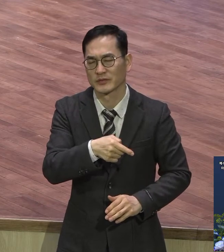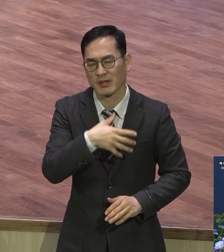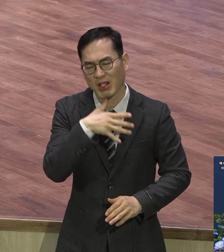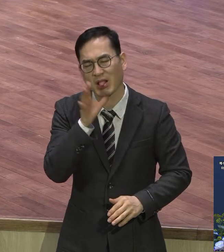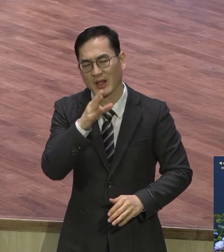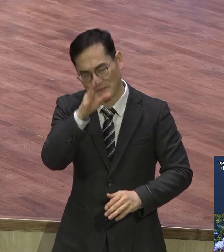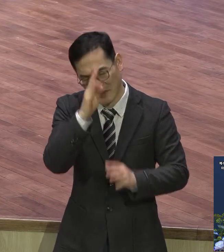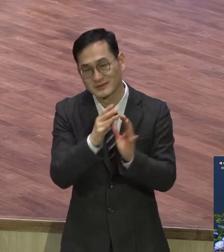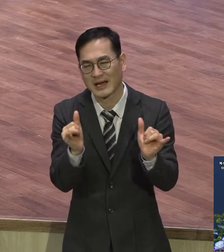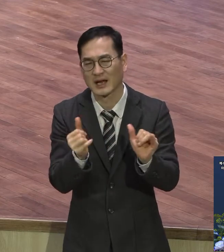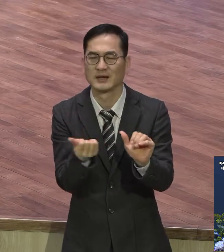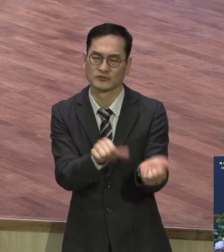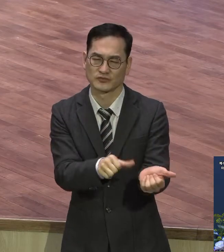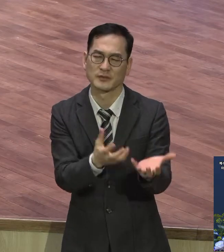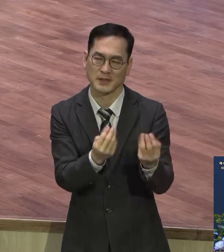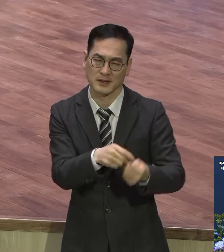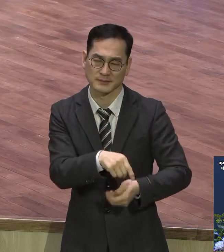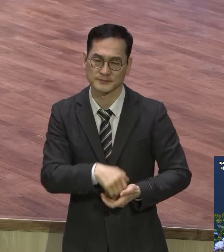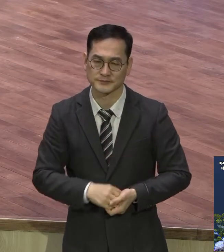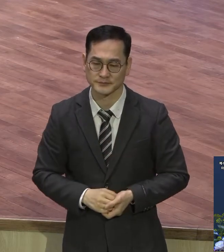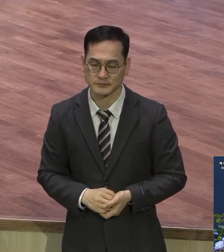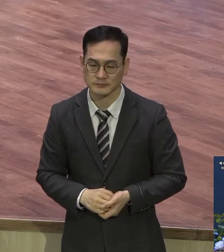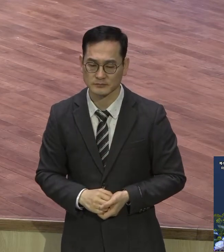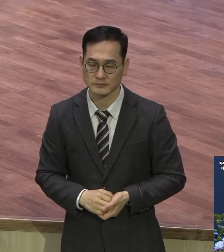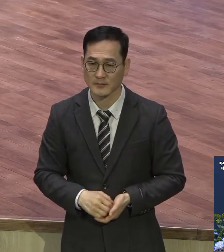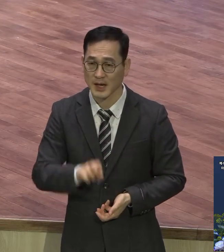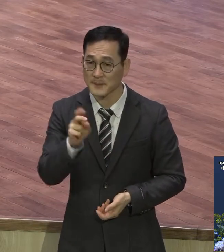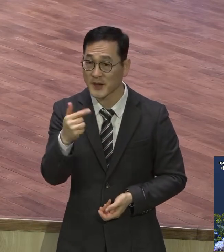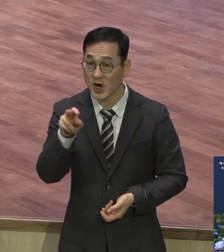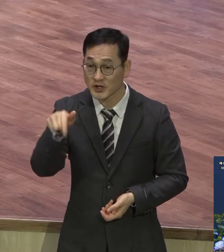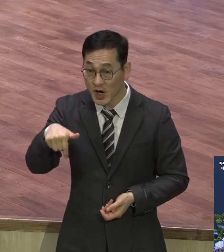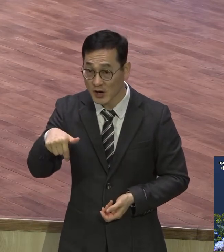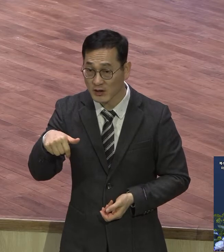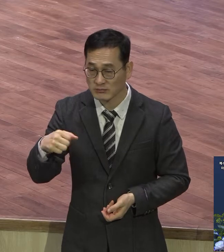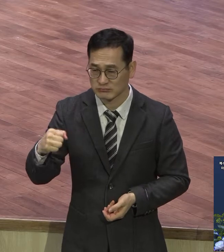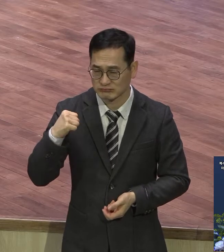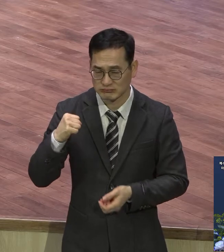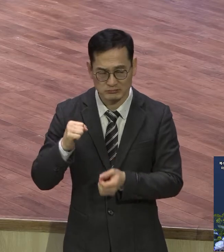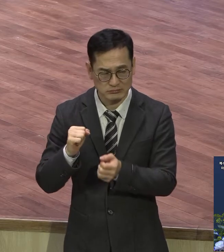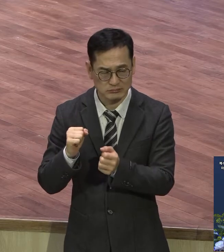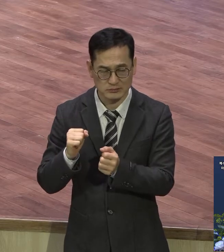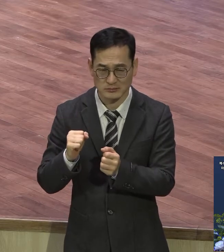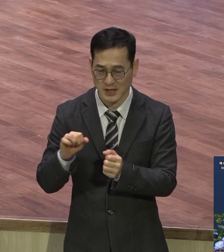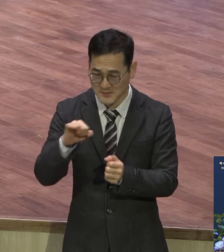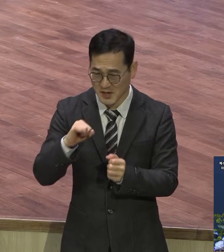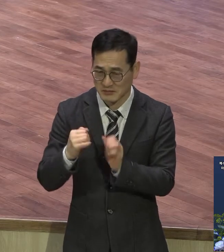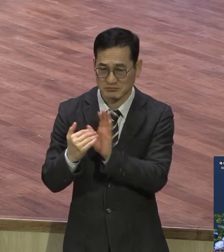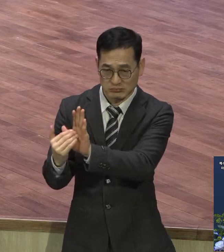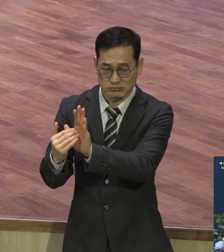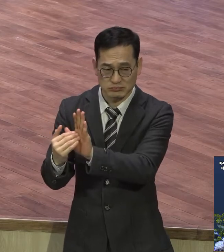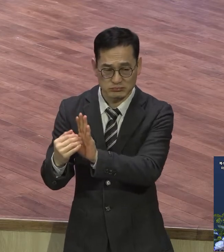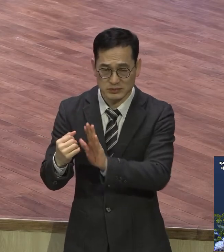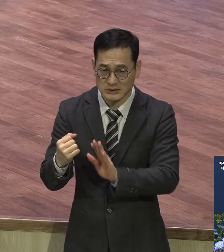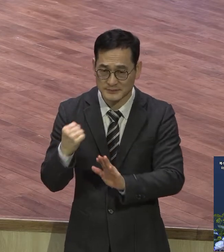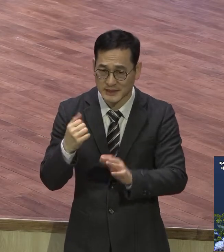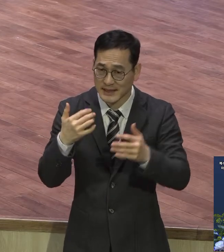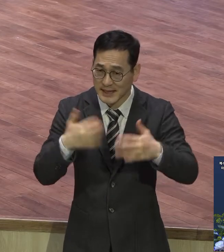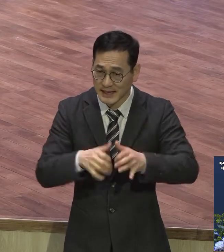사망했어요. 면역력이 약한 고령층 또 평상시에 기저질환이